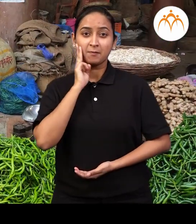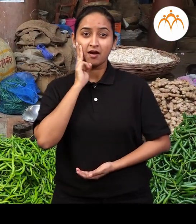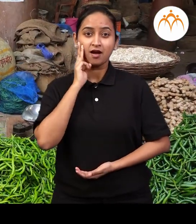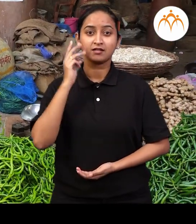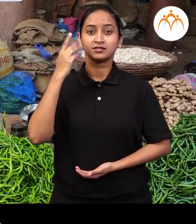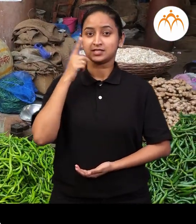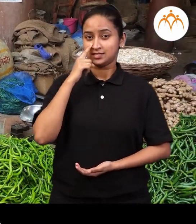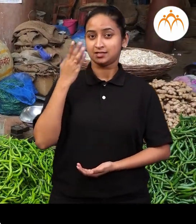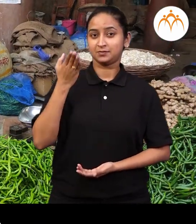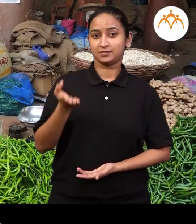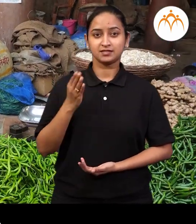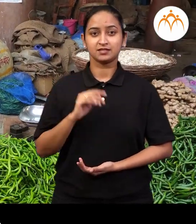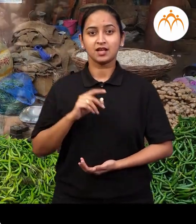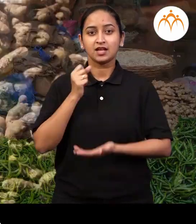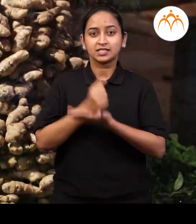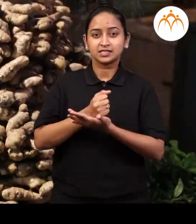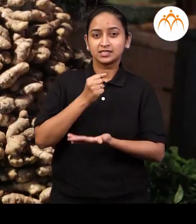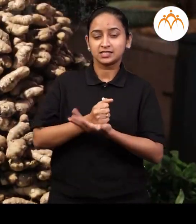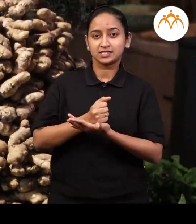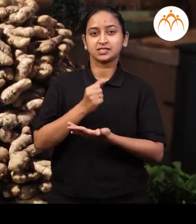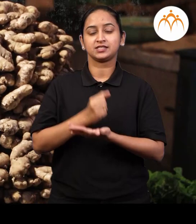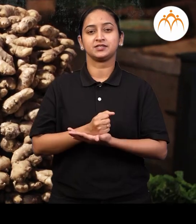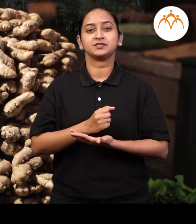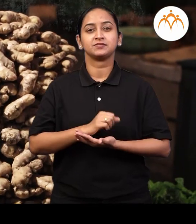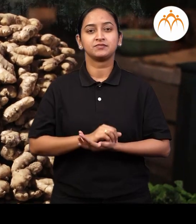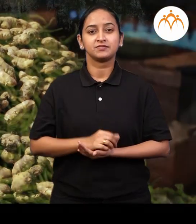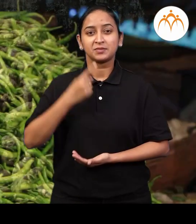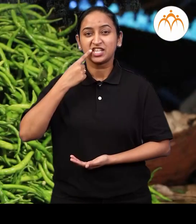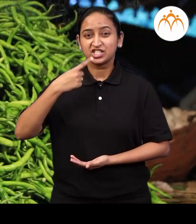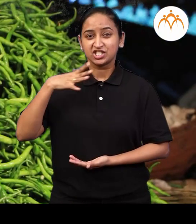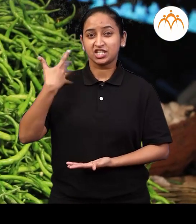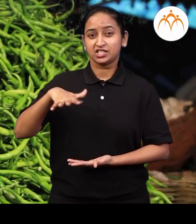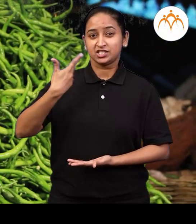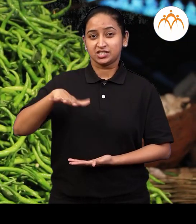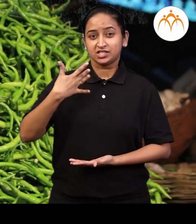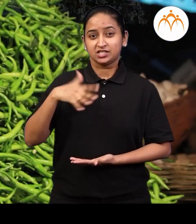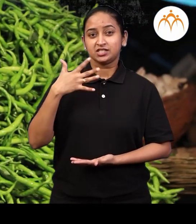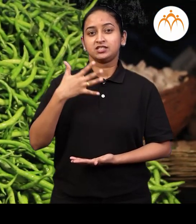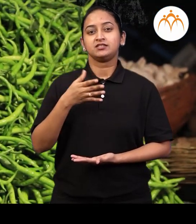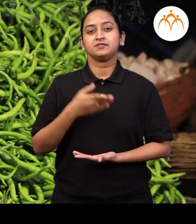यांचा कडे अल मिर्चा